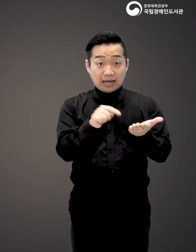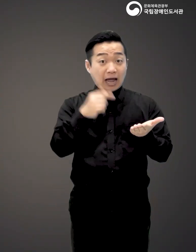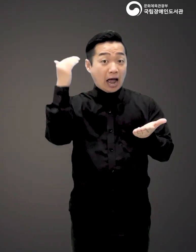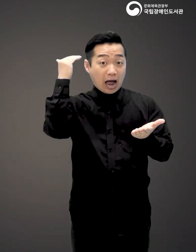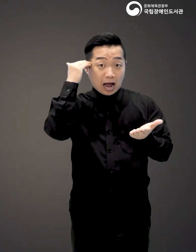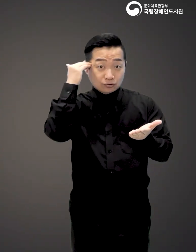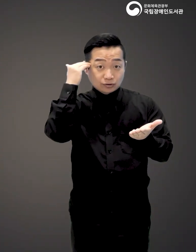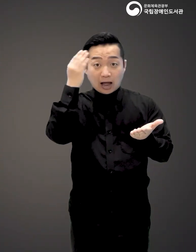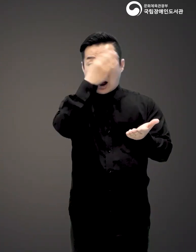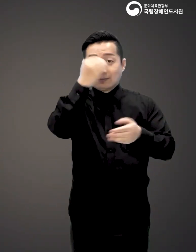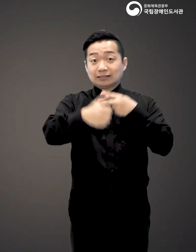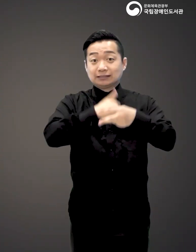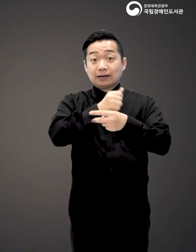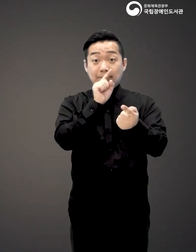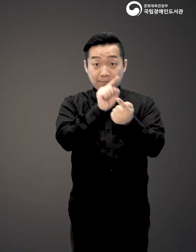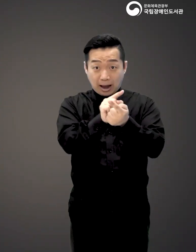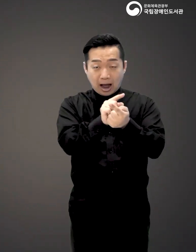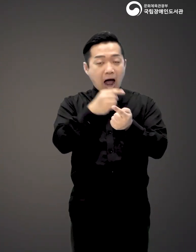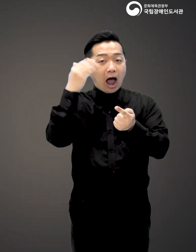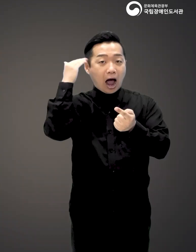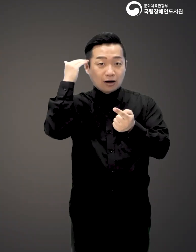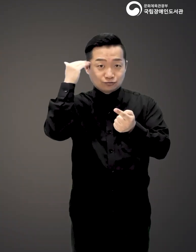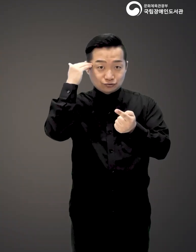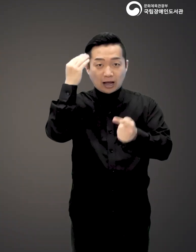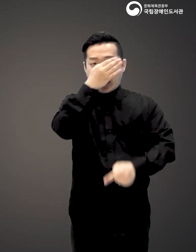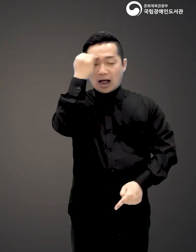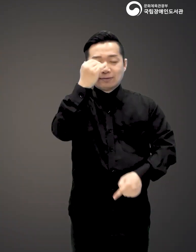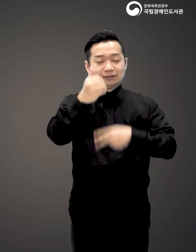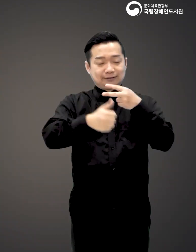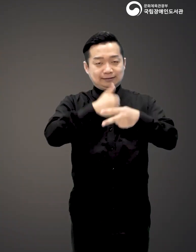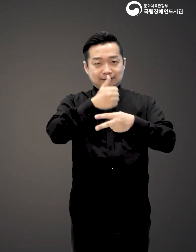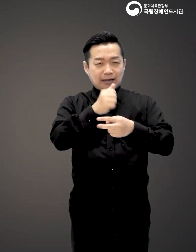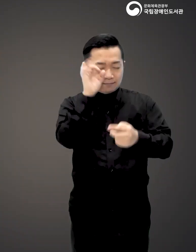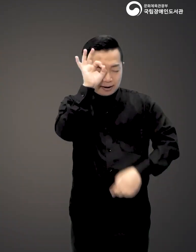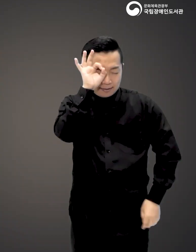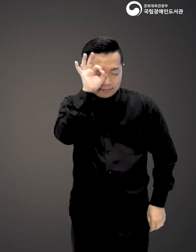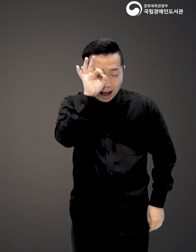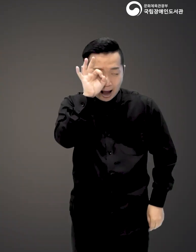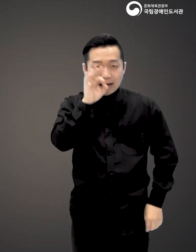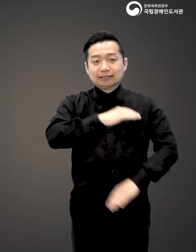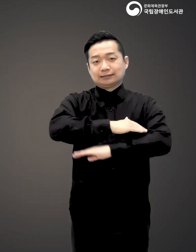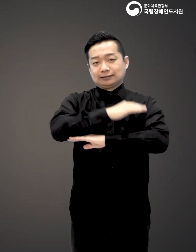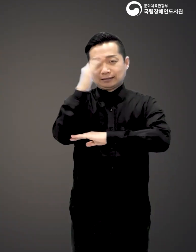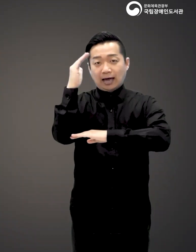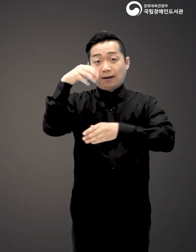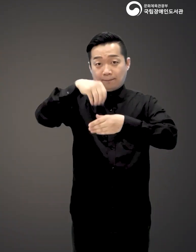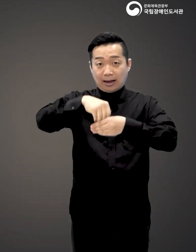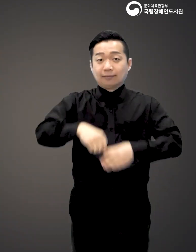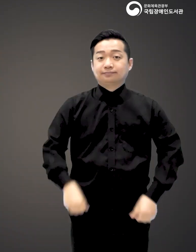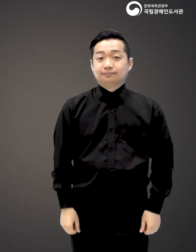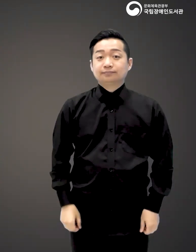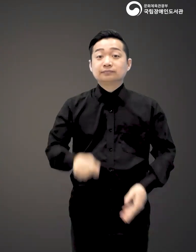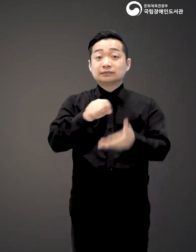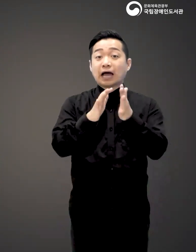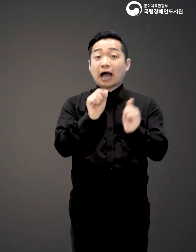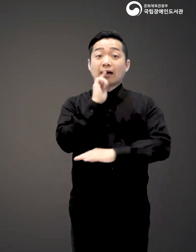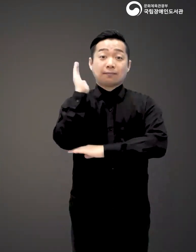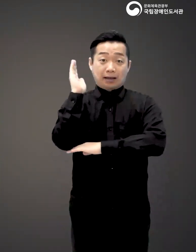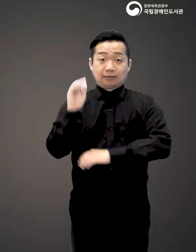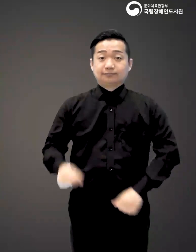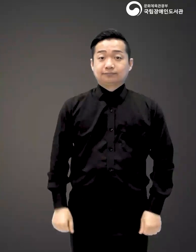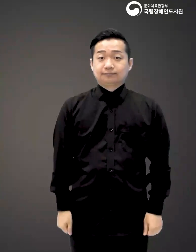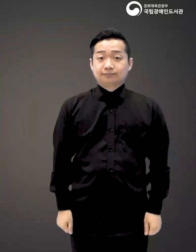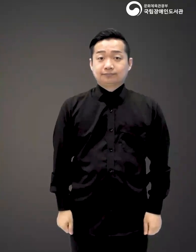한국의 할메신을 만나다는 이런 한국의 할메신을 찾아나선 작가의 긴 여정이 담긴 책입니다 작가는